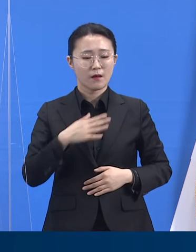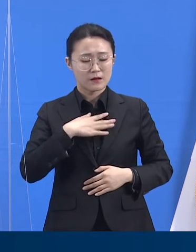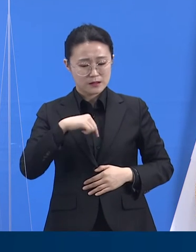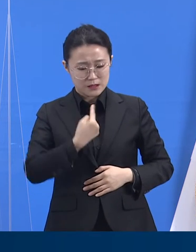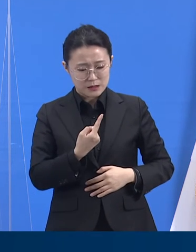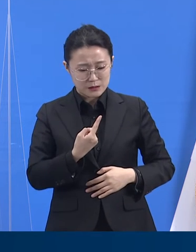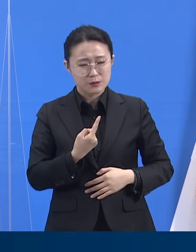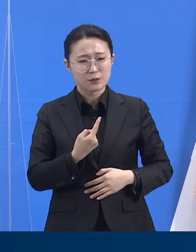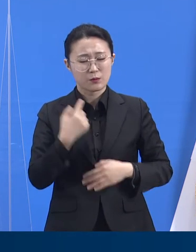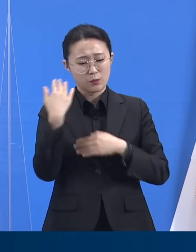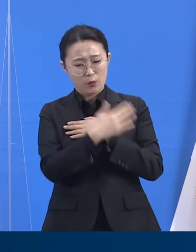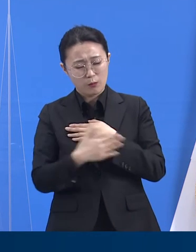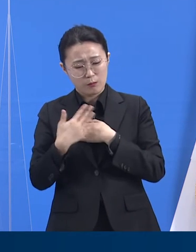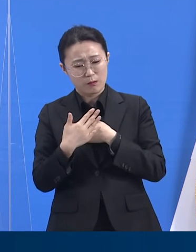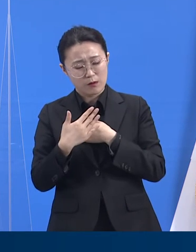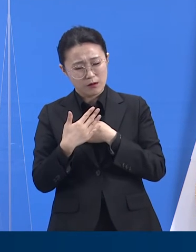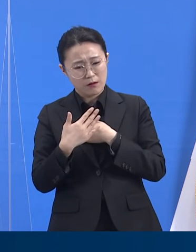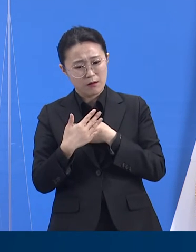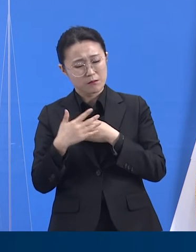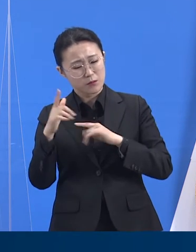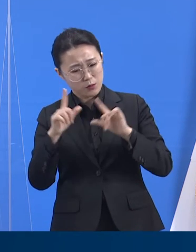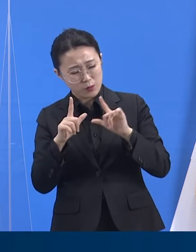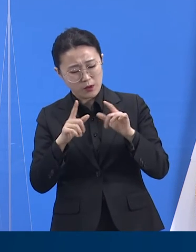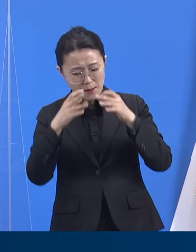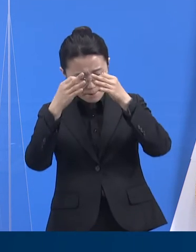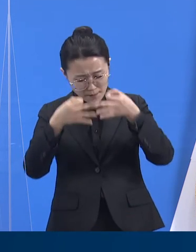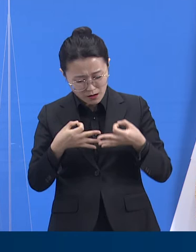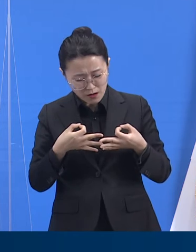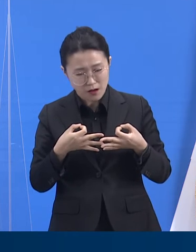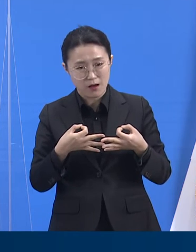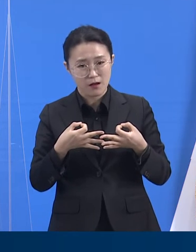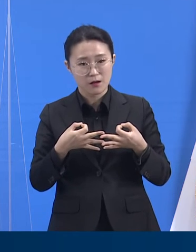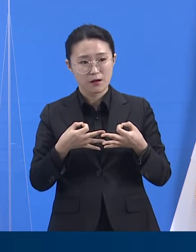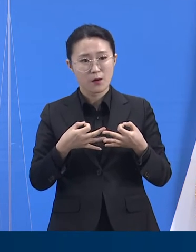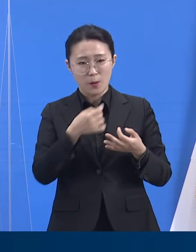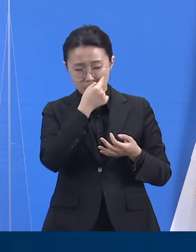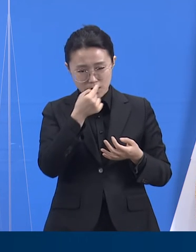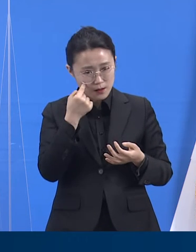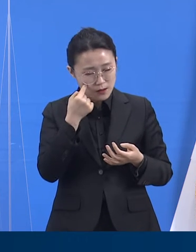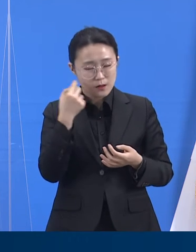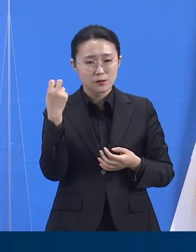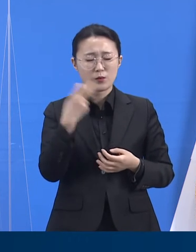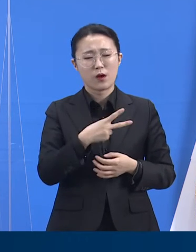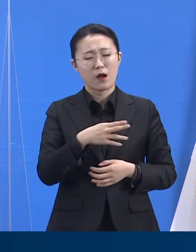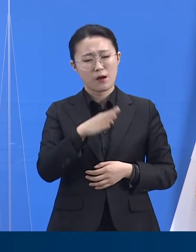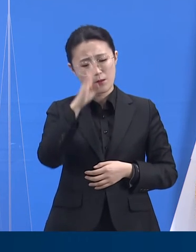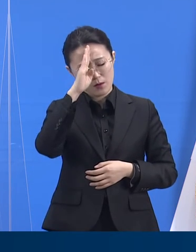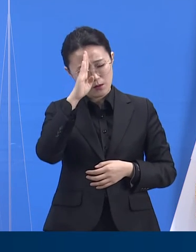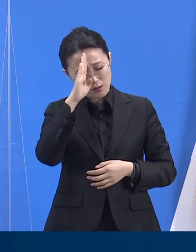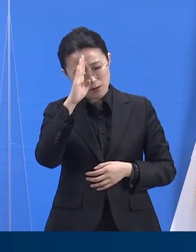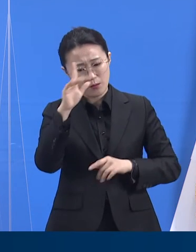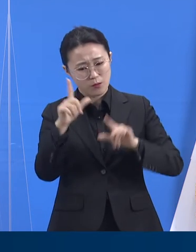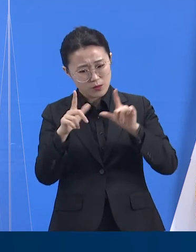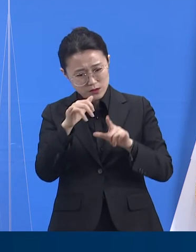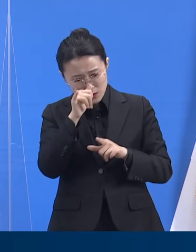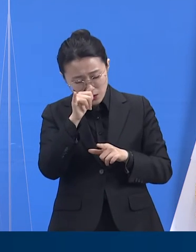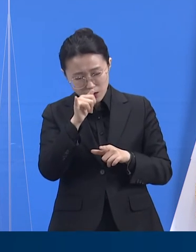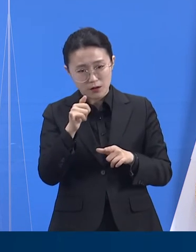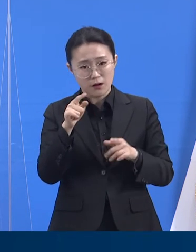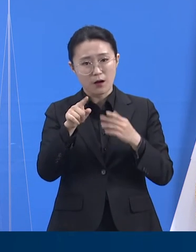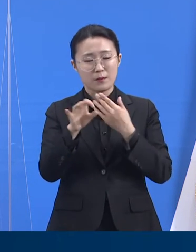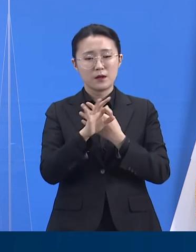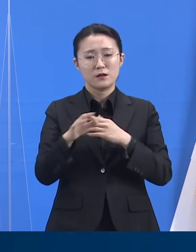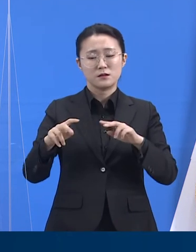상태를 매일 체크하고, 유증상 시 사회생활을 삼가는 것이 유행 확산 차단에 있어 제일 중요함을